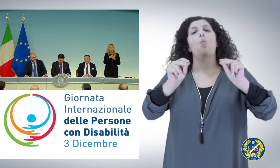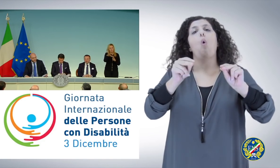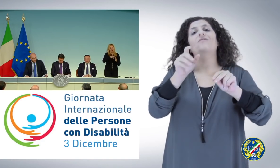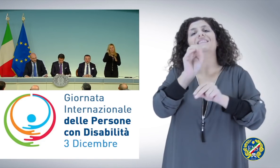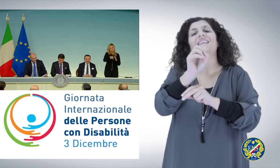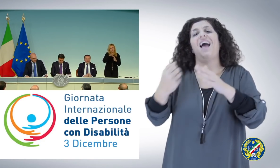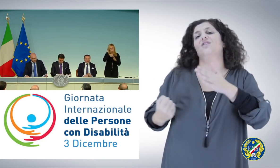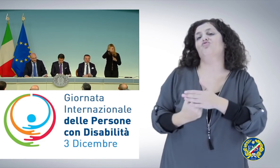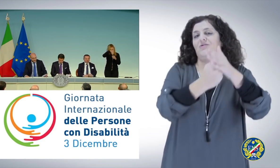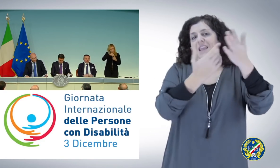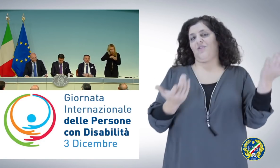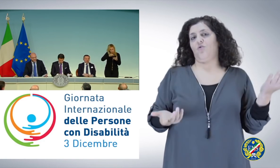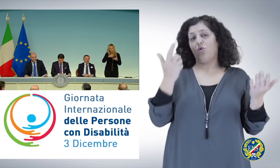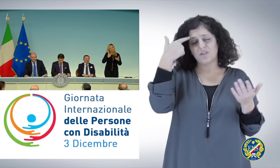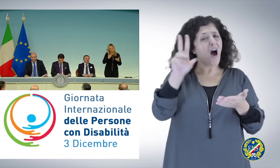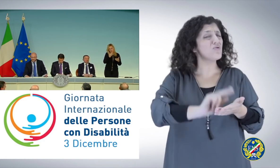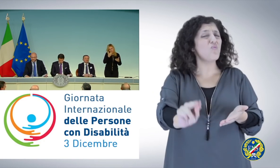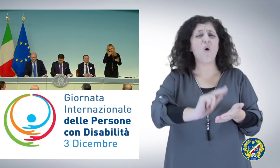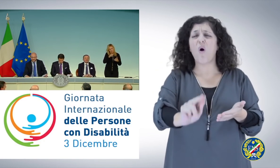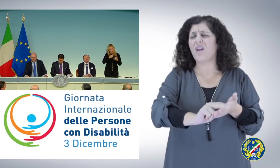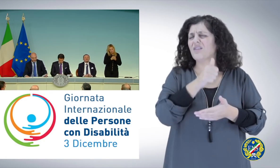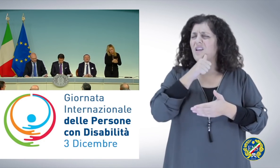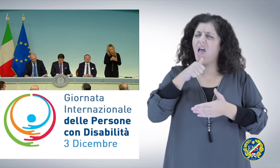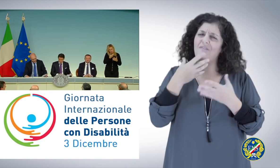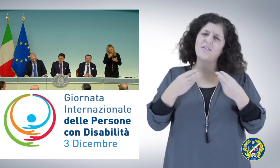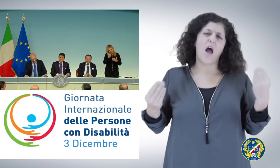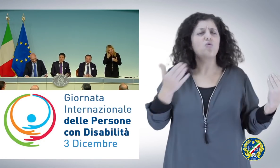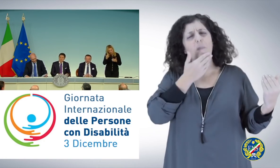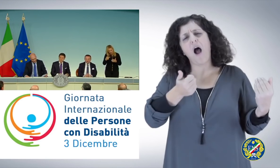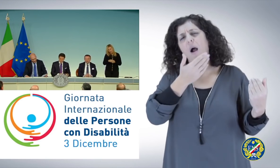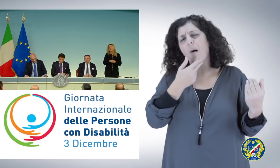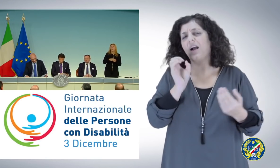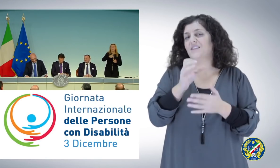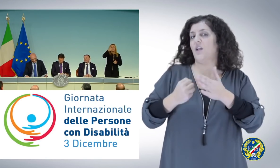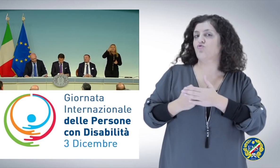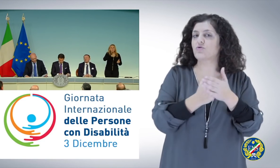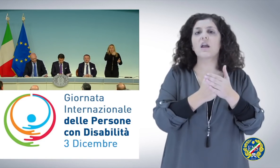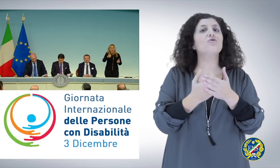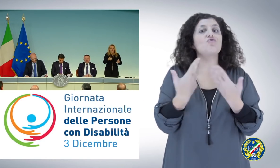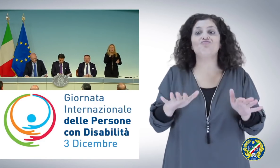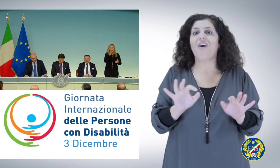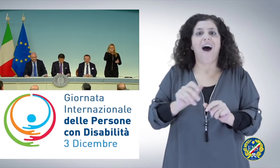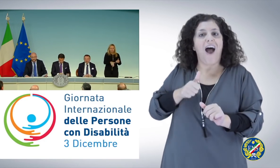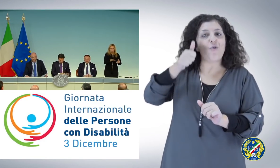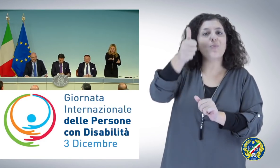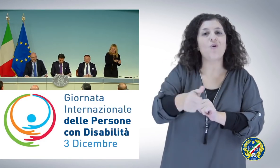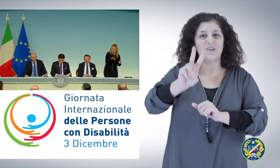nella scuola ci sia carenza e necessità di questi insegnanti di sostegno? Ecco, già dal primo anno ce ne saranno 14.000, quindi nel 2019,